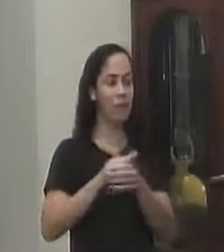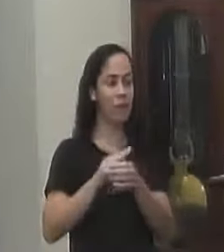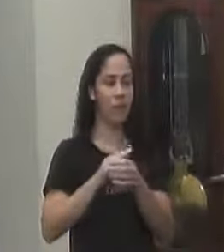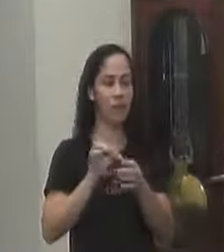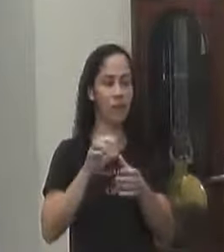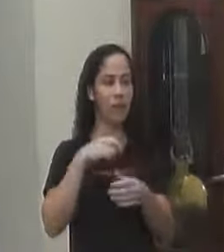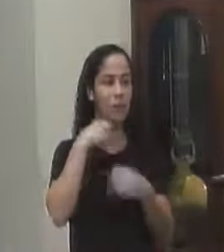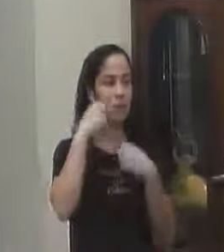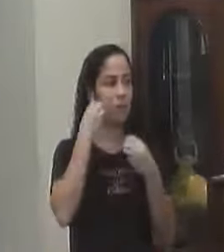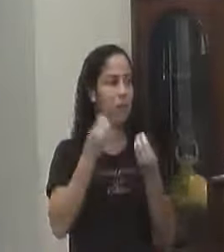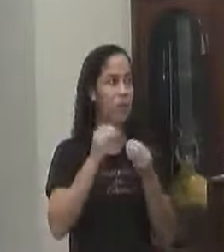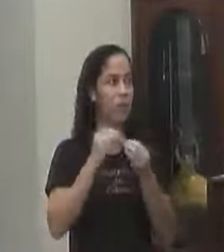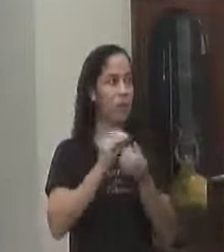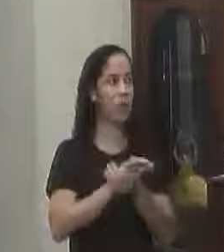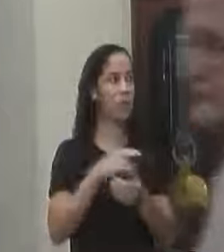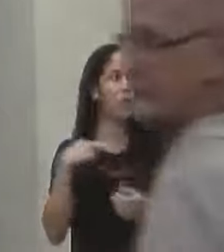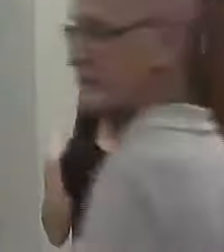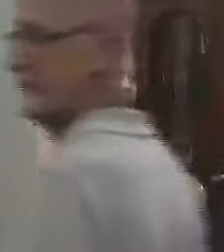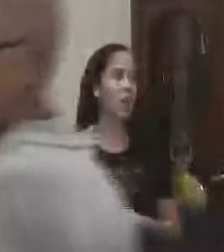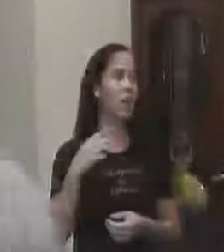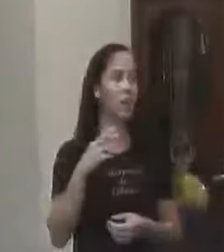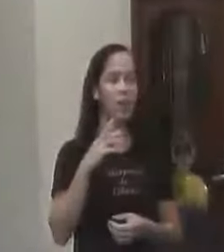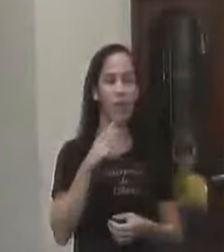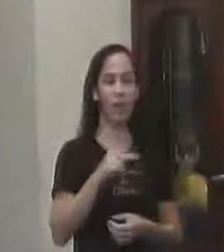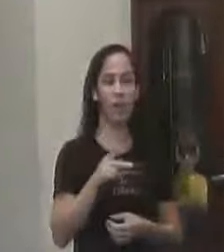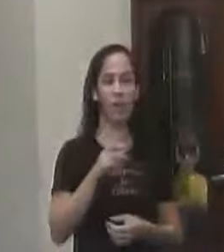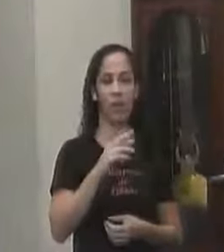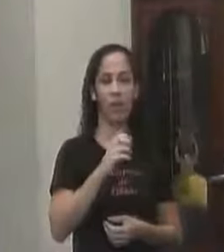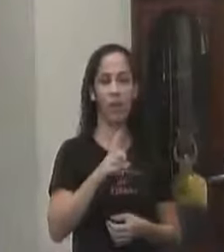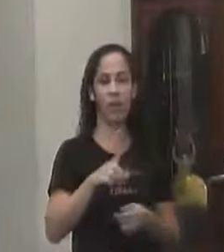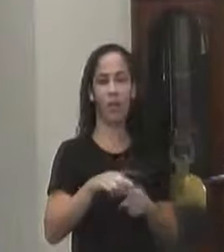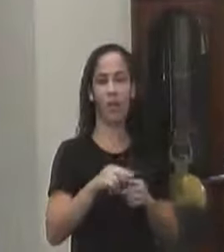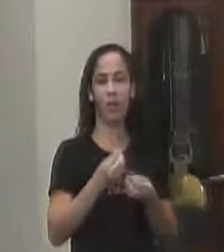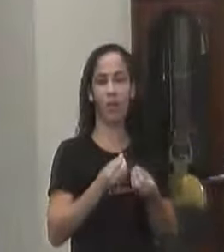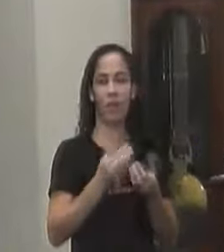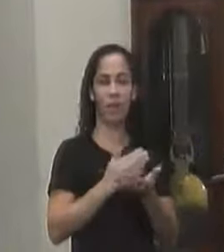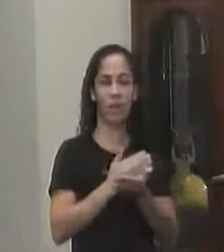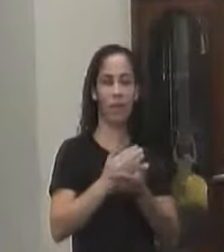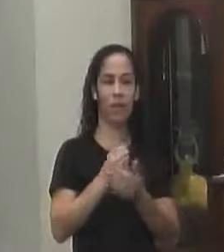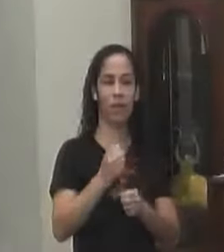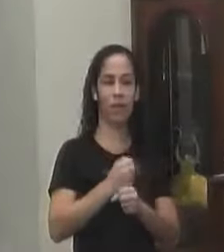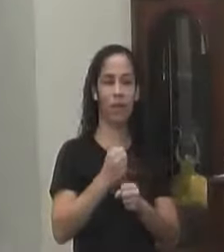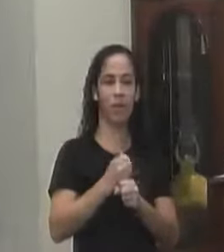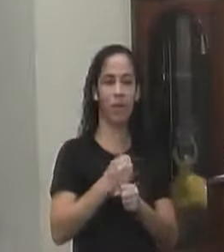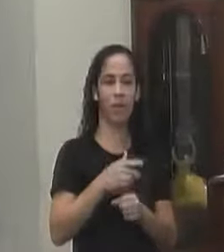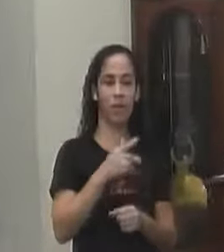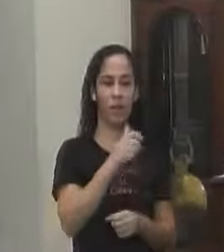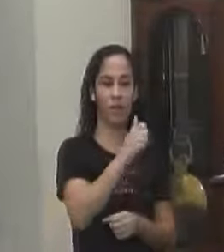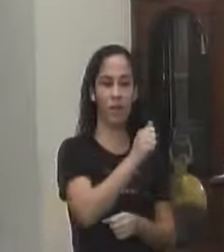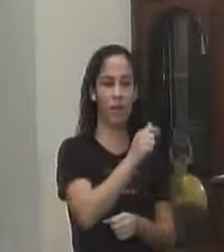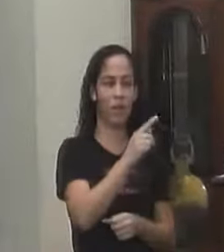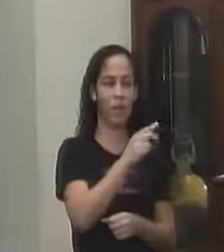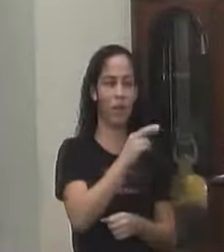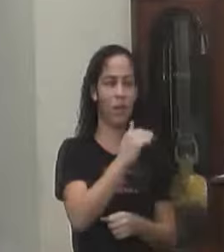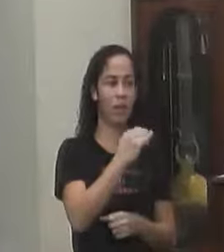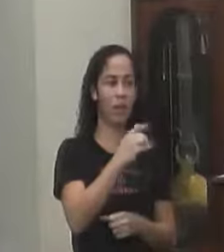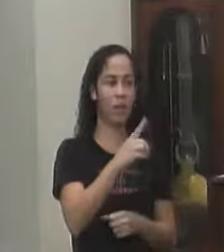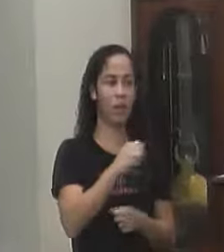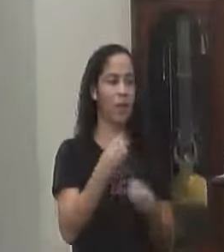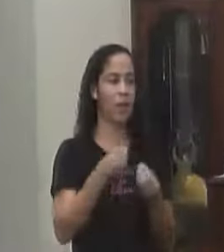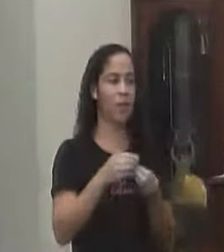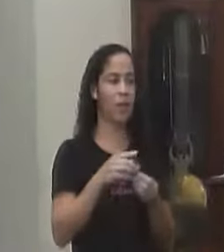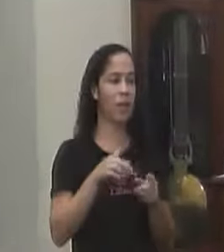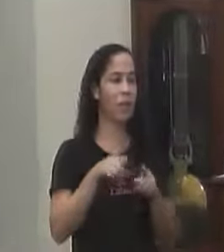agora O vereador Rafael Falou que ela Vai começar a obra Do colégio da Aparecida Que não seja a mesma